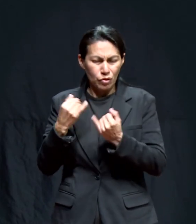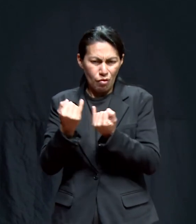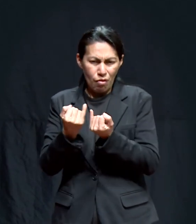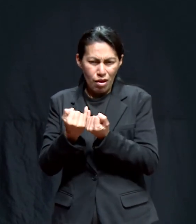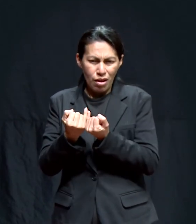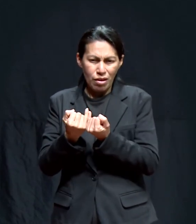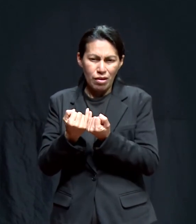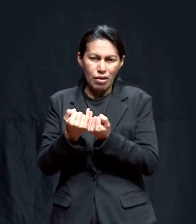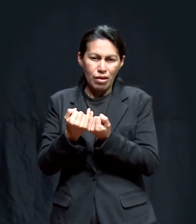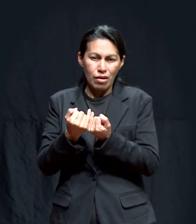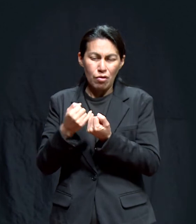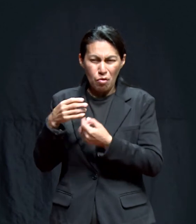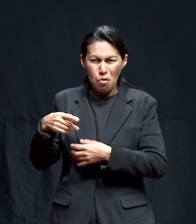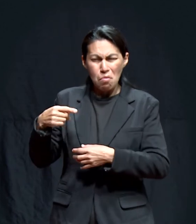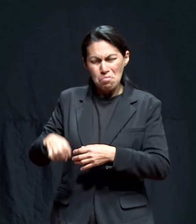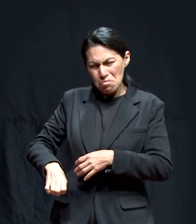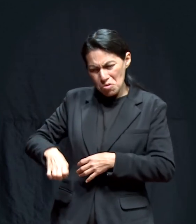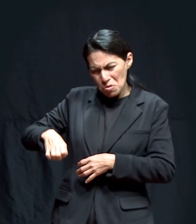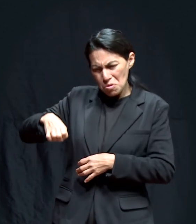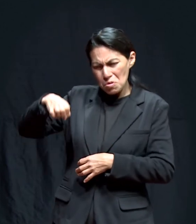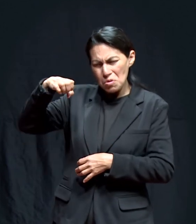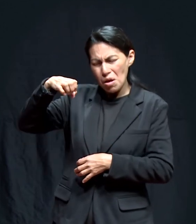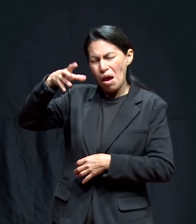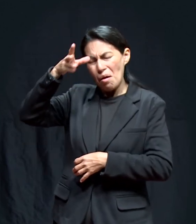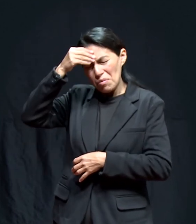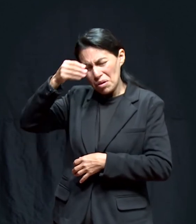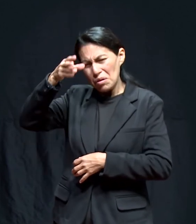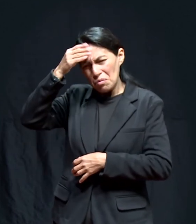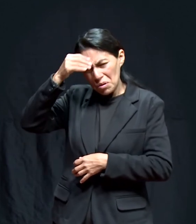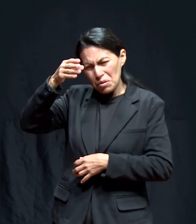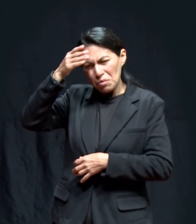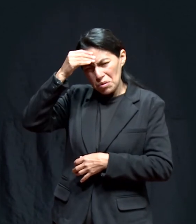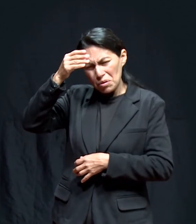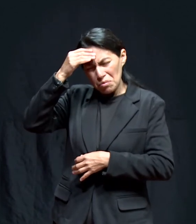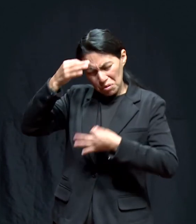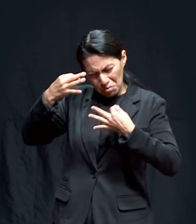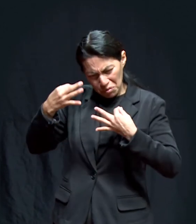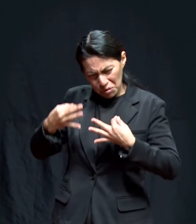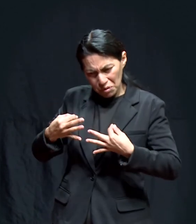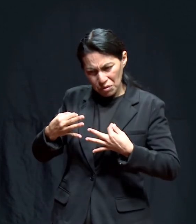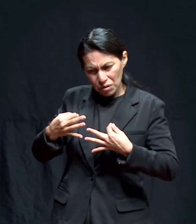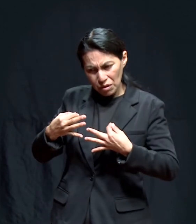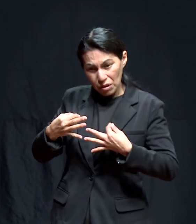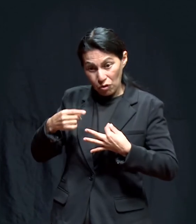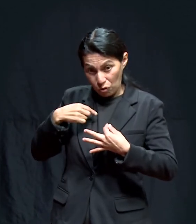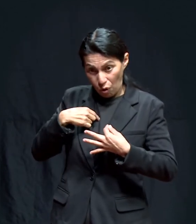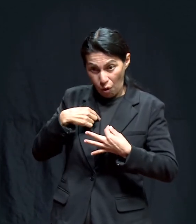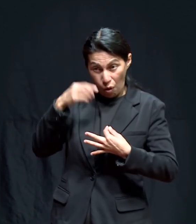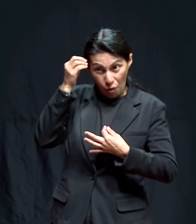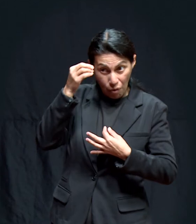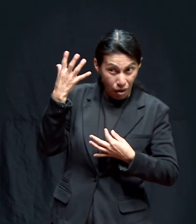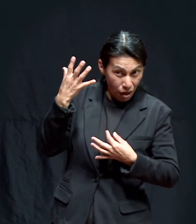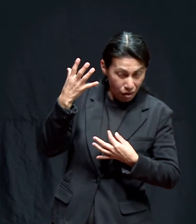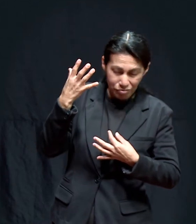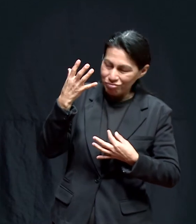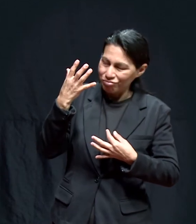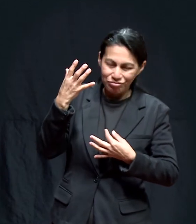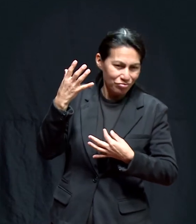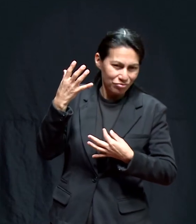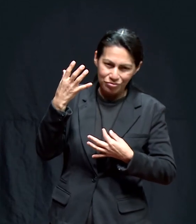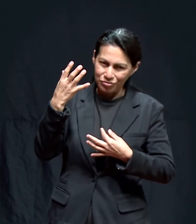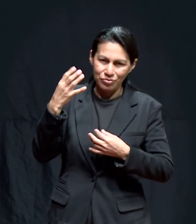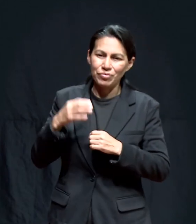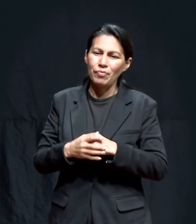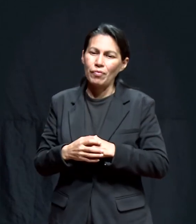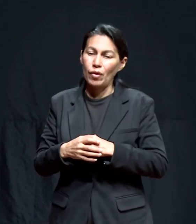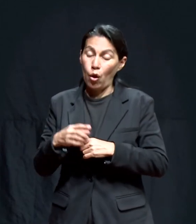Yo, todo lo que aprendí de las cosas de Dios y lo que era bueno, lo que era correcto, yo nunca